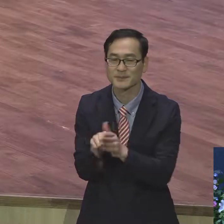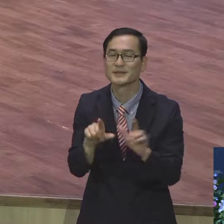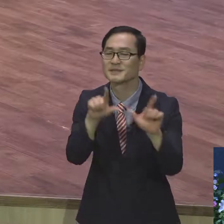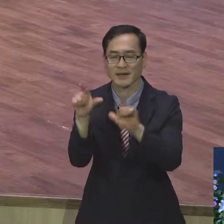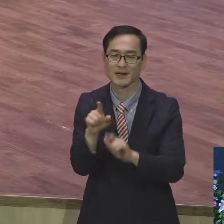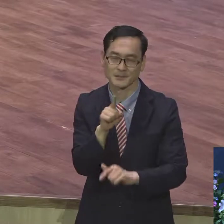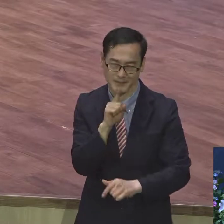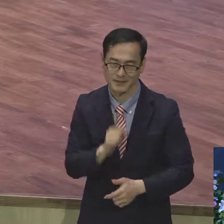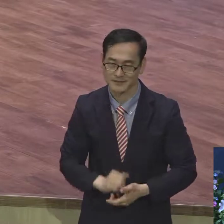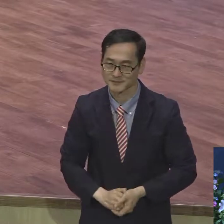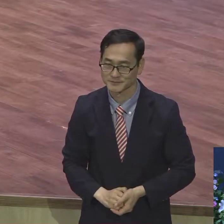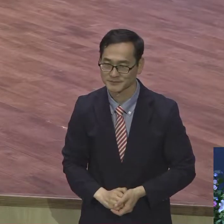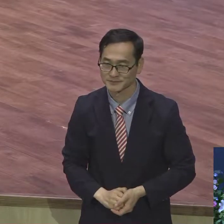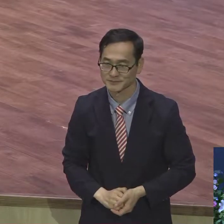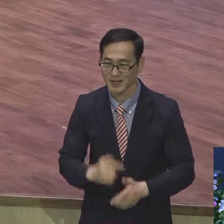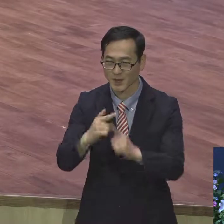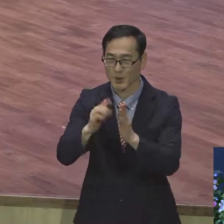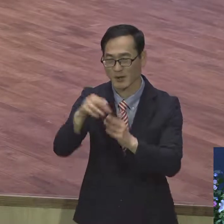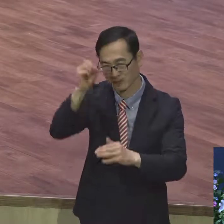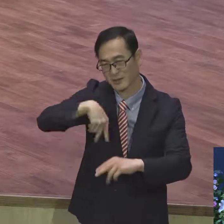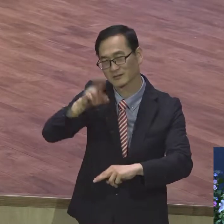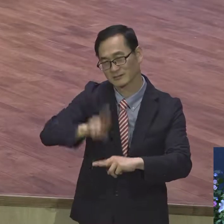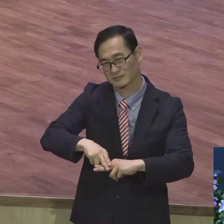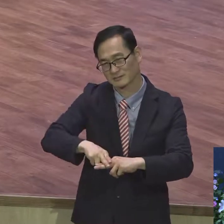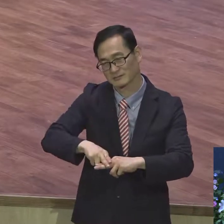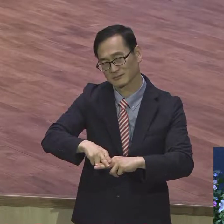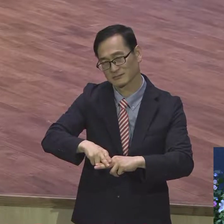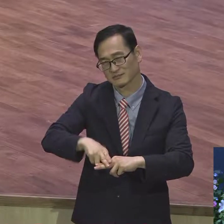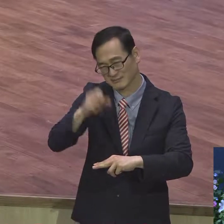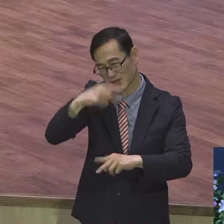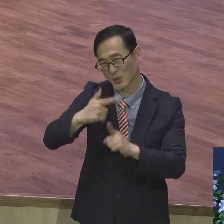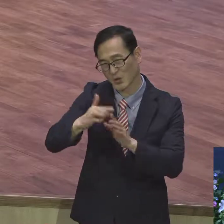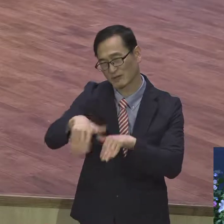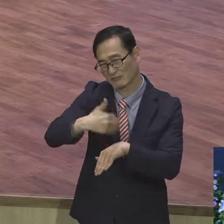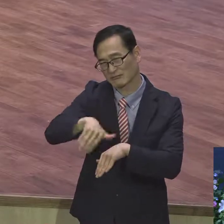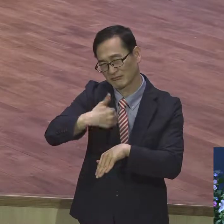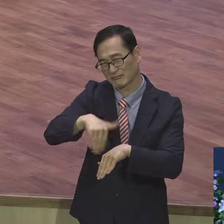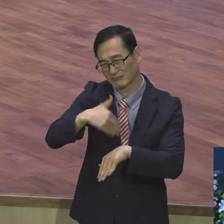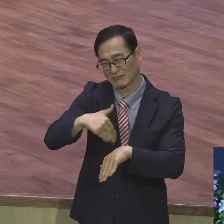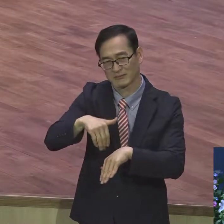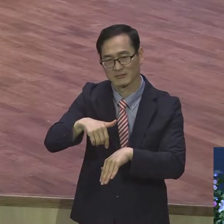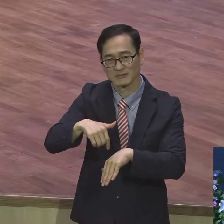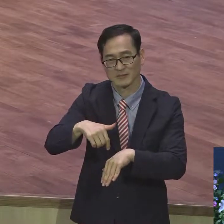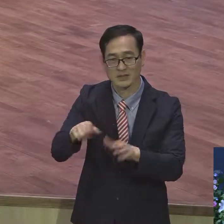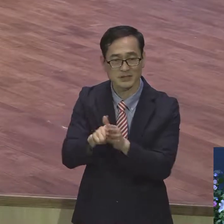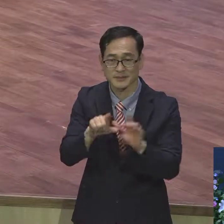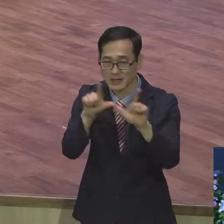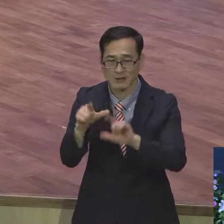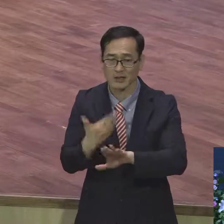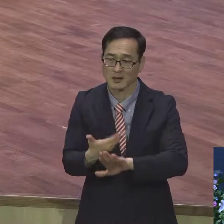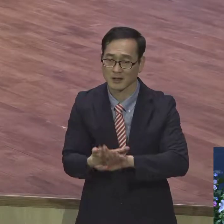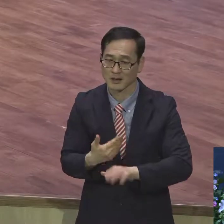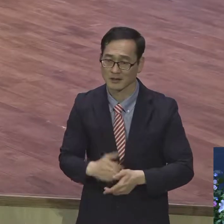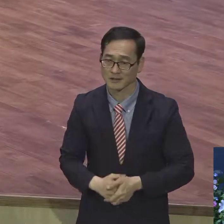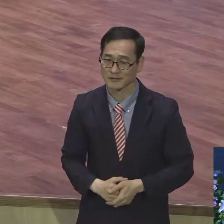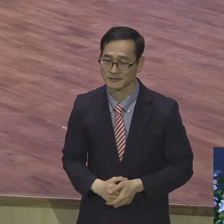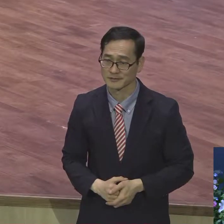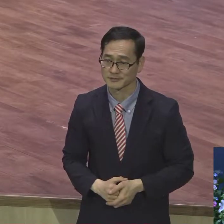교회에 나와 앉아 있는다고 신앙생활을 하는 게 아니에요. 그래서 어느 날 교회 떠나요. 신앙생활 한 게 아니에요. 그냥 교회